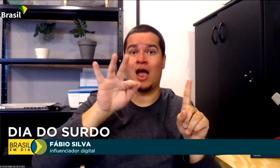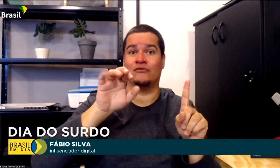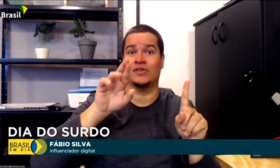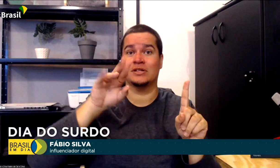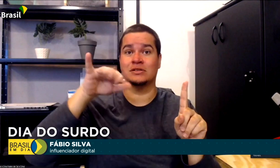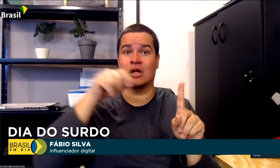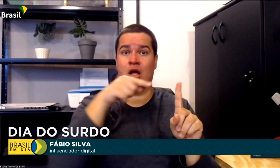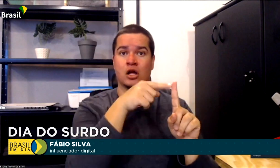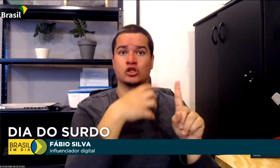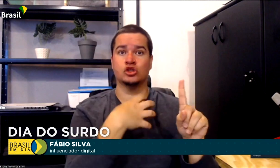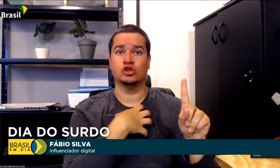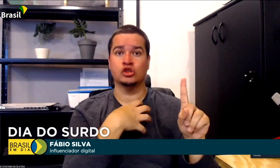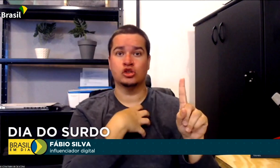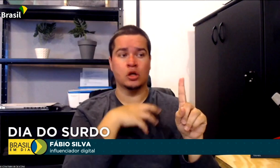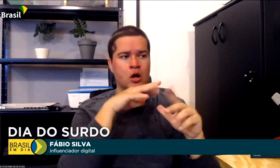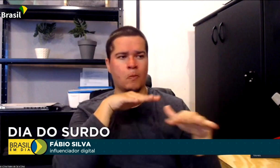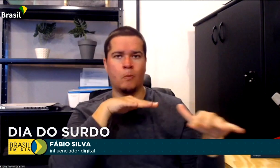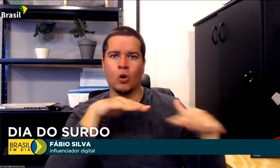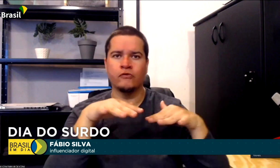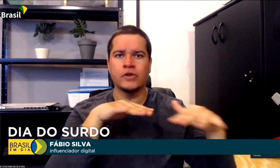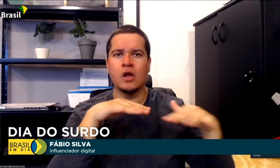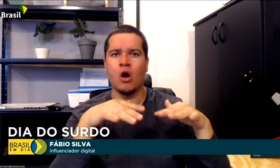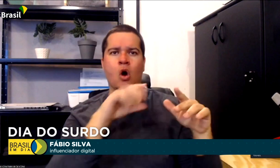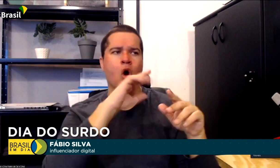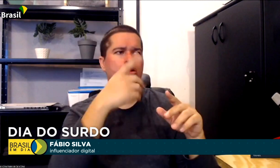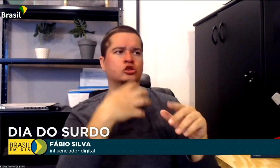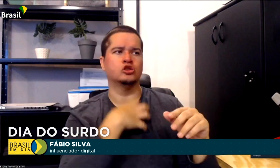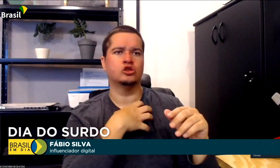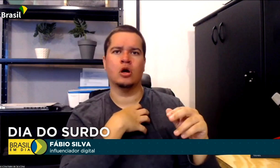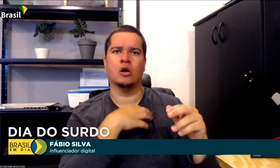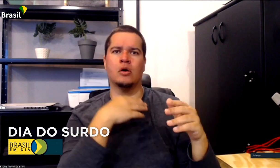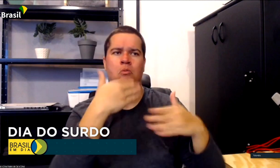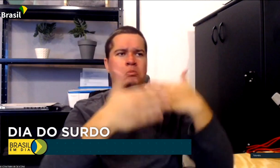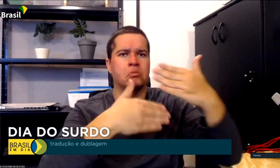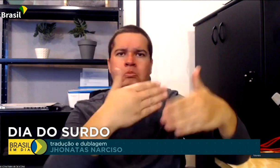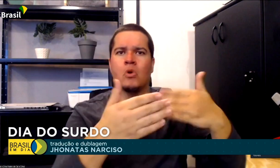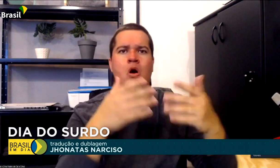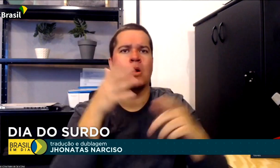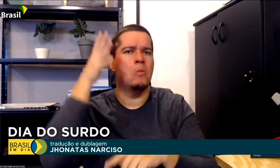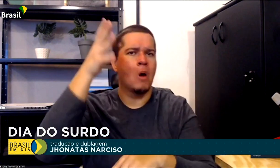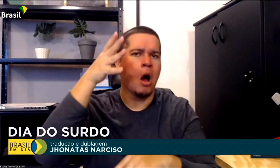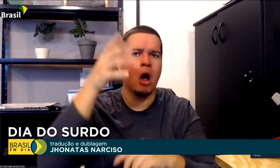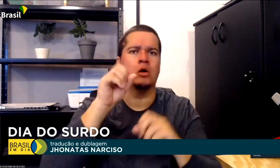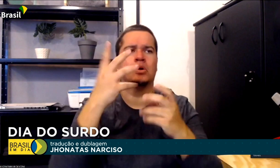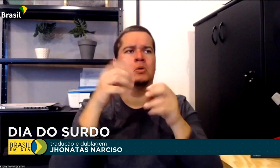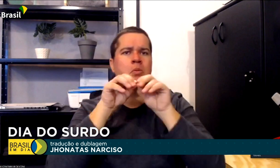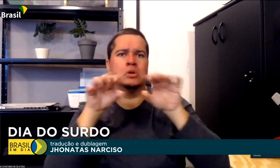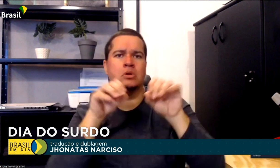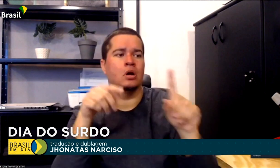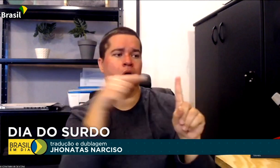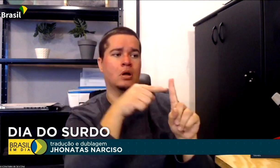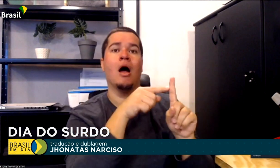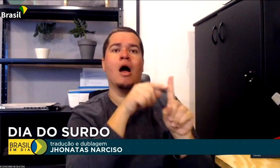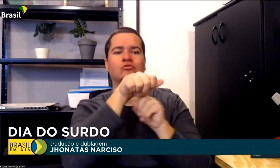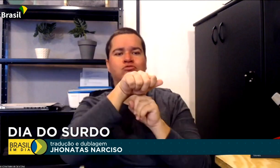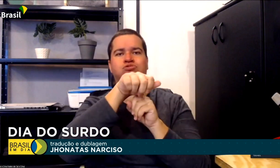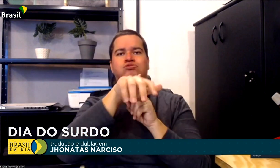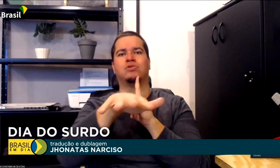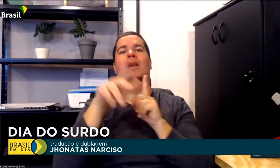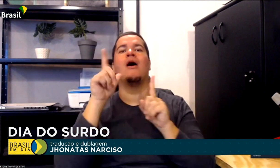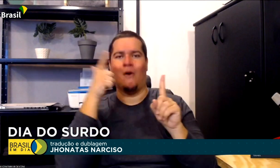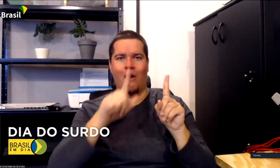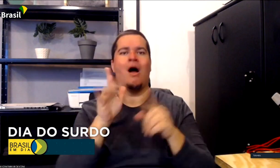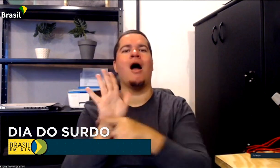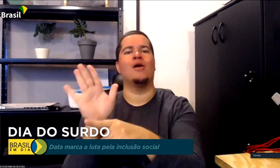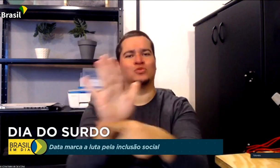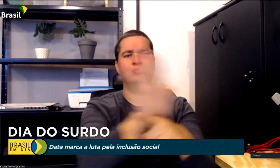internet, sendo referência em movimentos sociais ou como influenciadores de opinião, por exemplo, é extremamente útil para